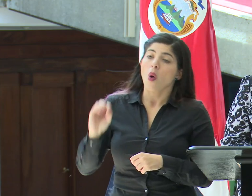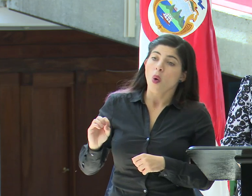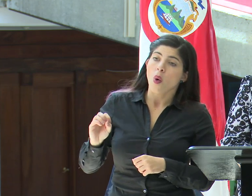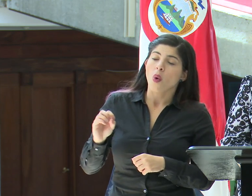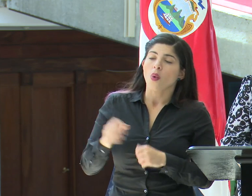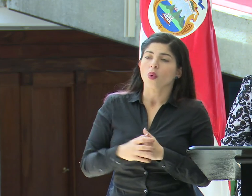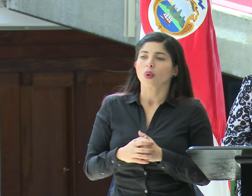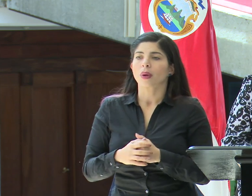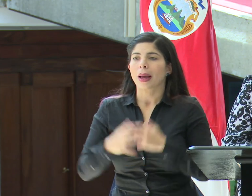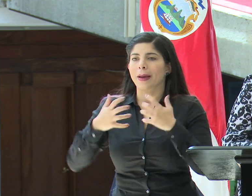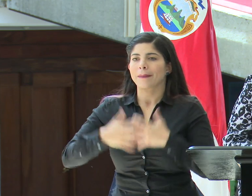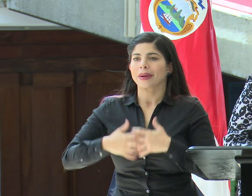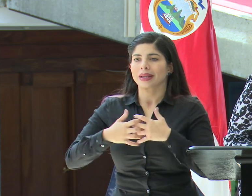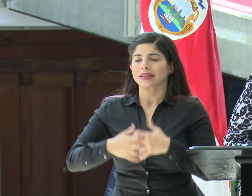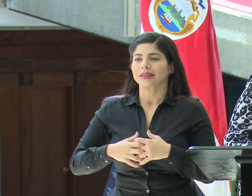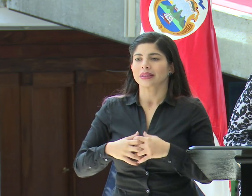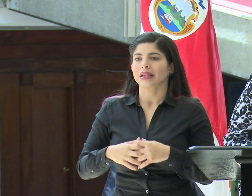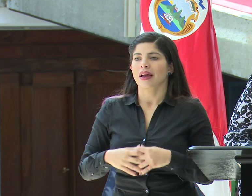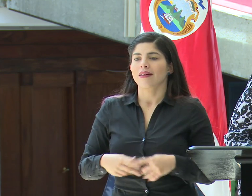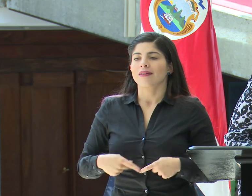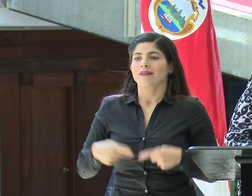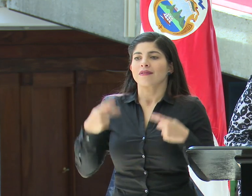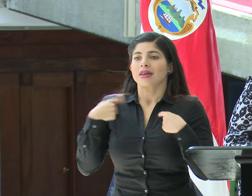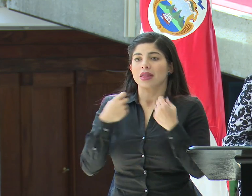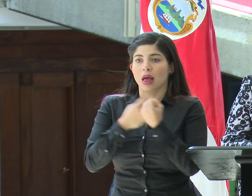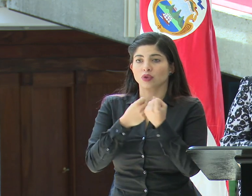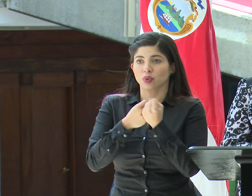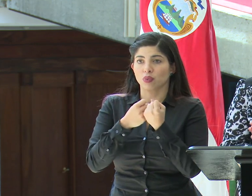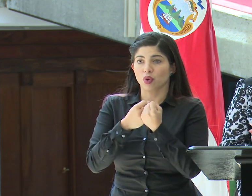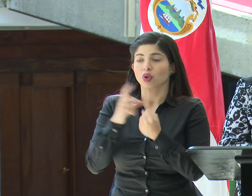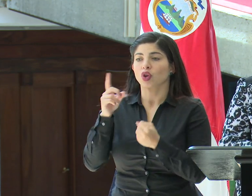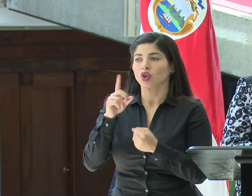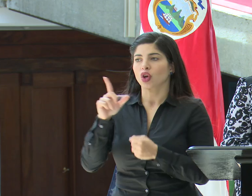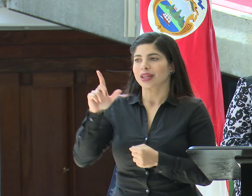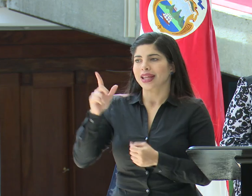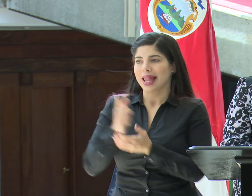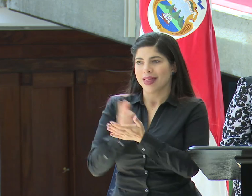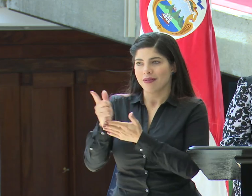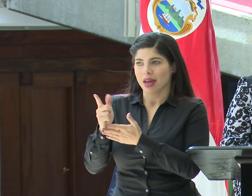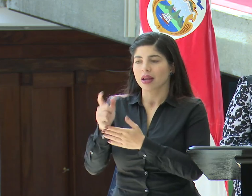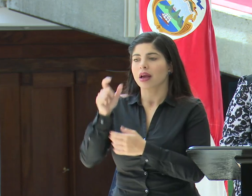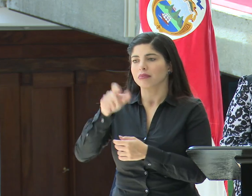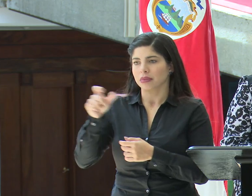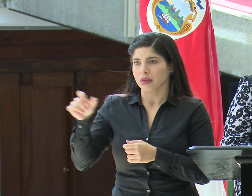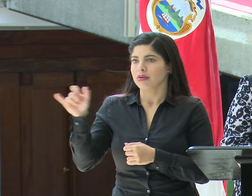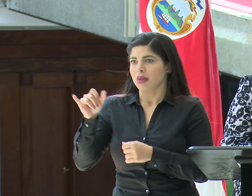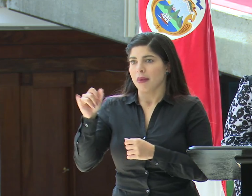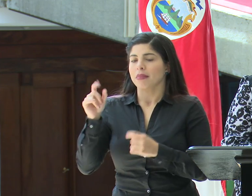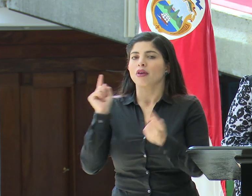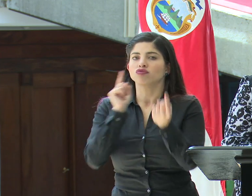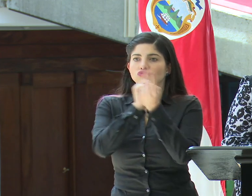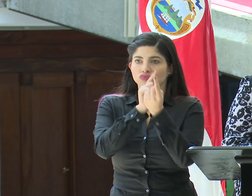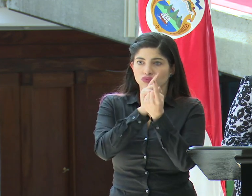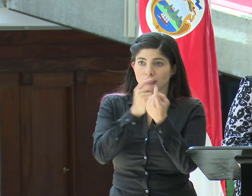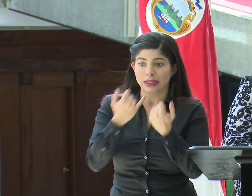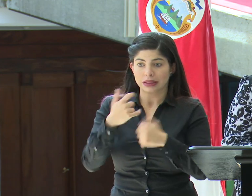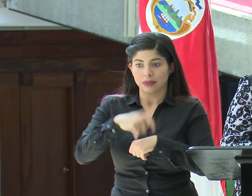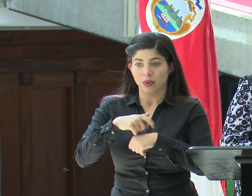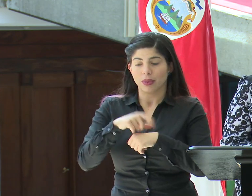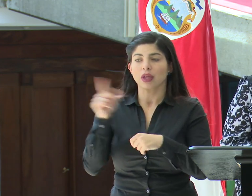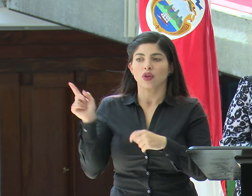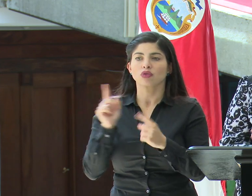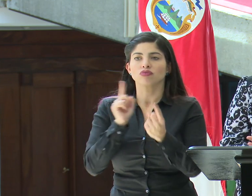por la empresa Life Support en Coriport, en Liberia. Son personas que van a ser también abordadas desde este momento